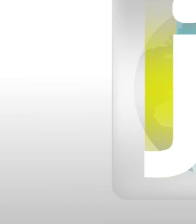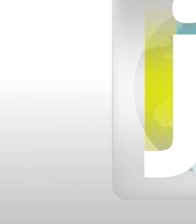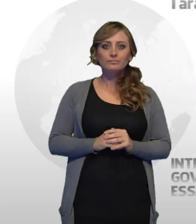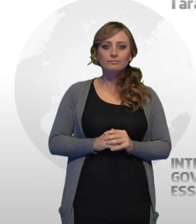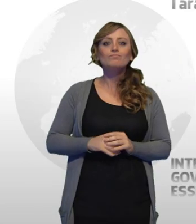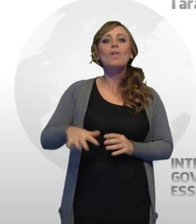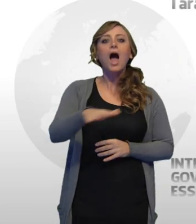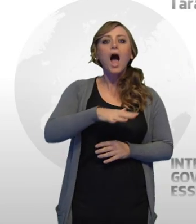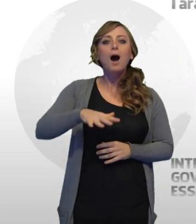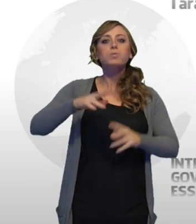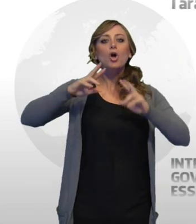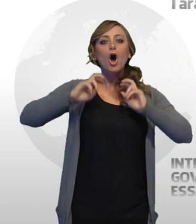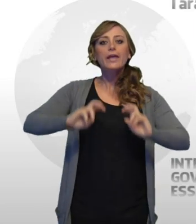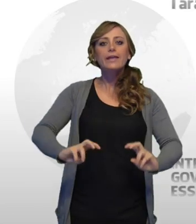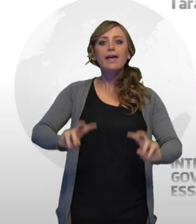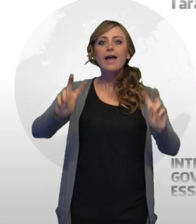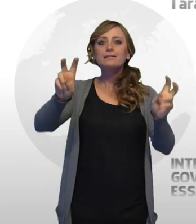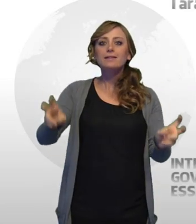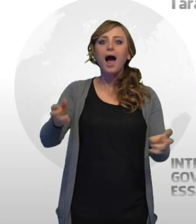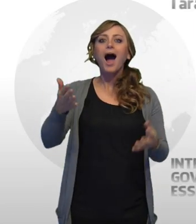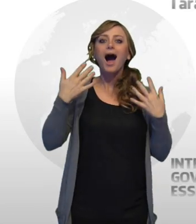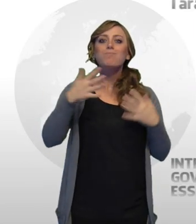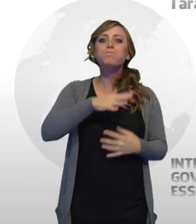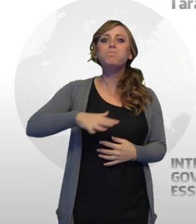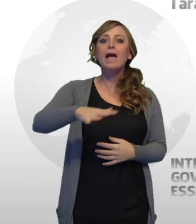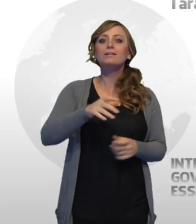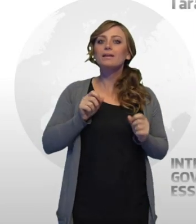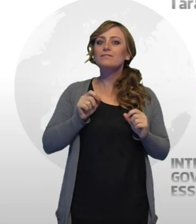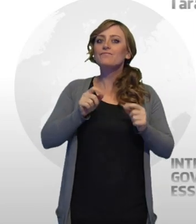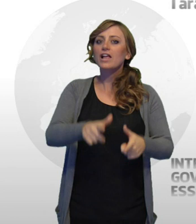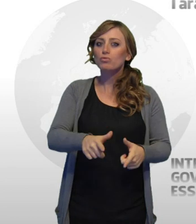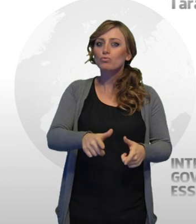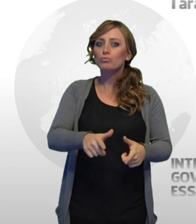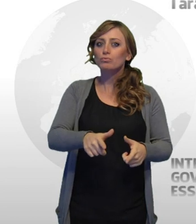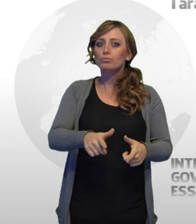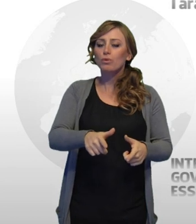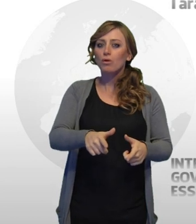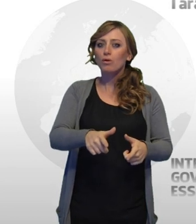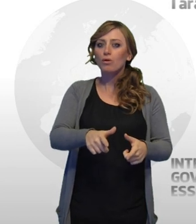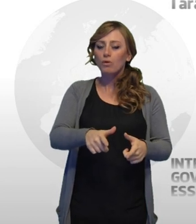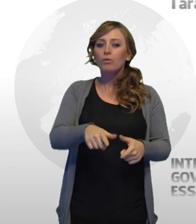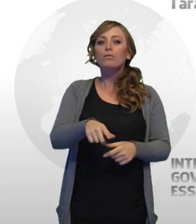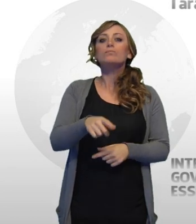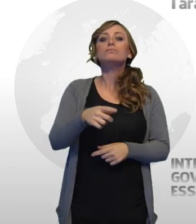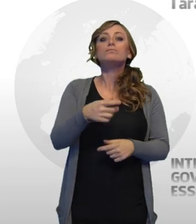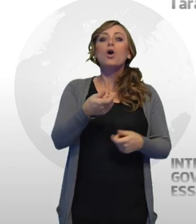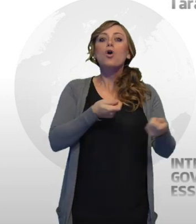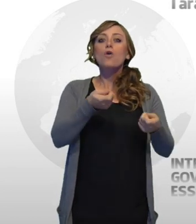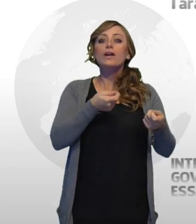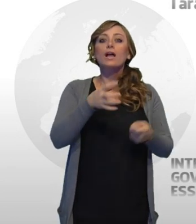Il governatore Vendola chiede di essere interrogato dai PM che si occupano dell'inchiesta ambiente